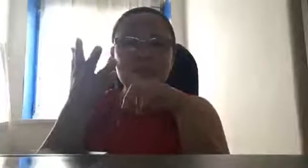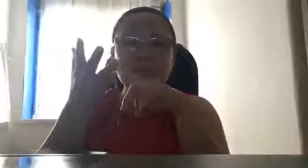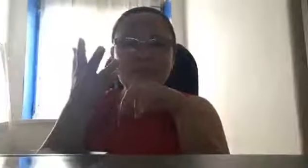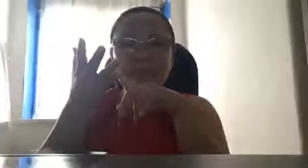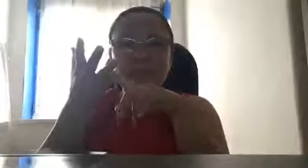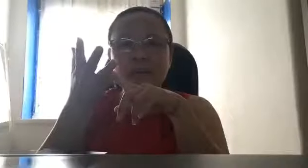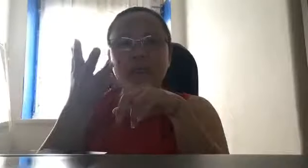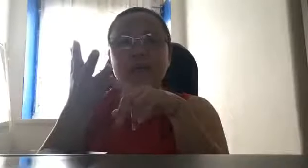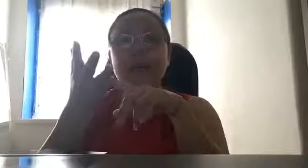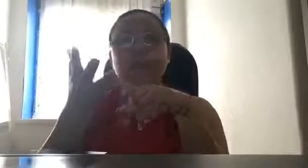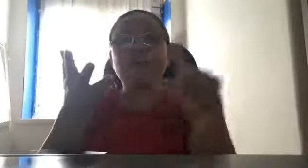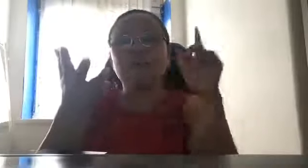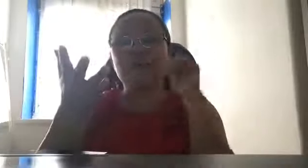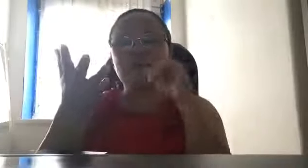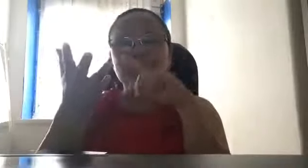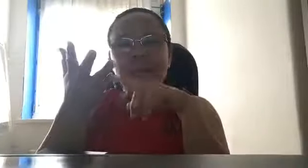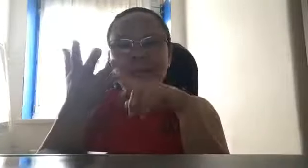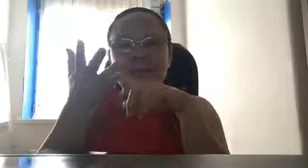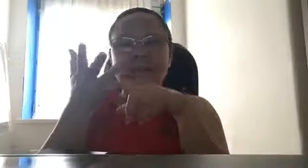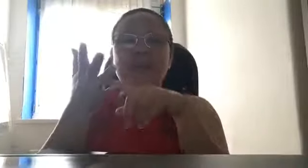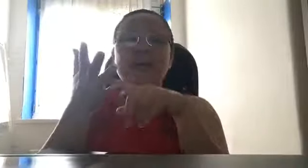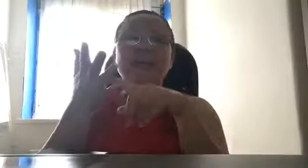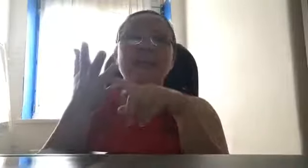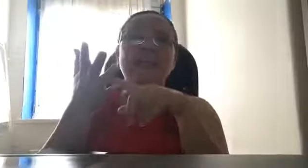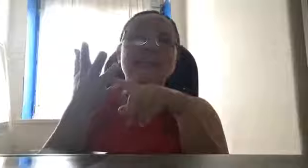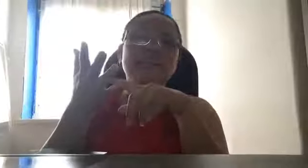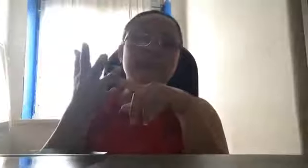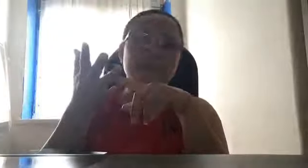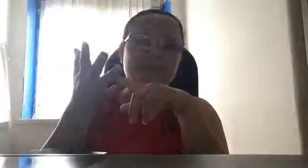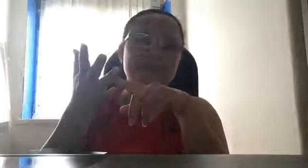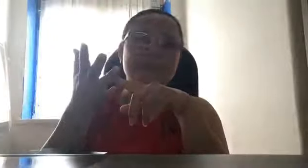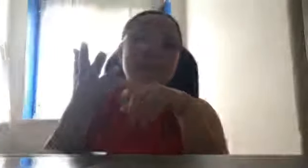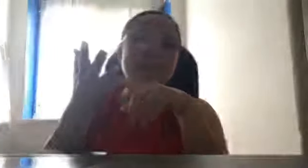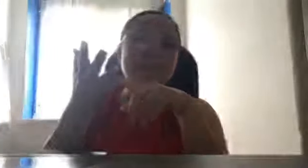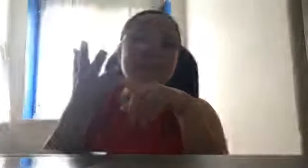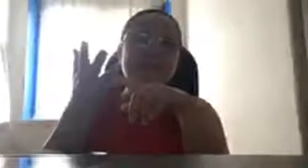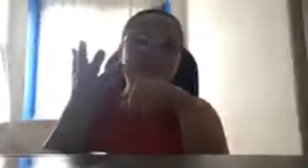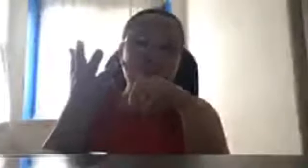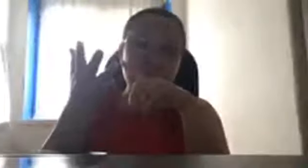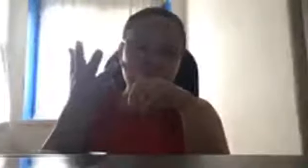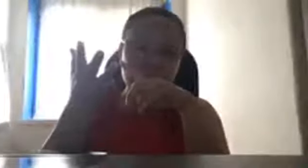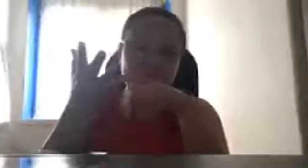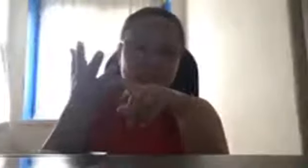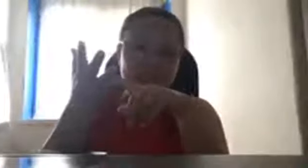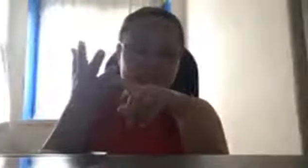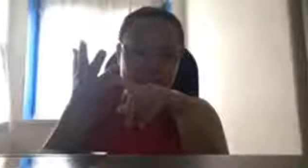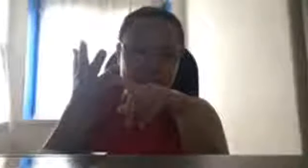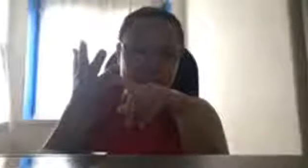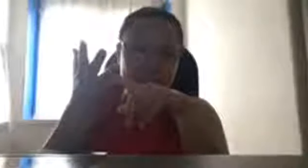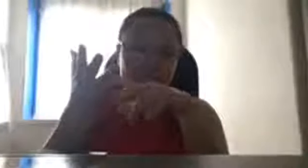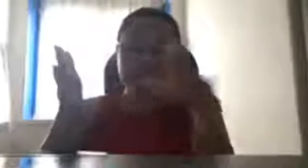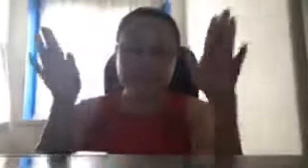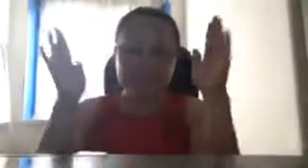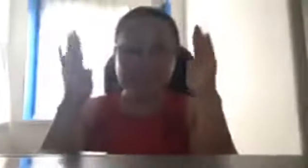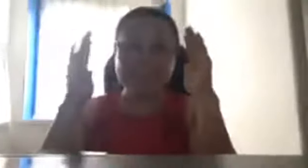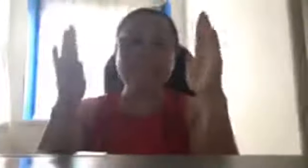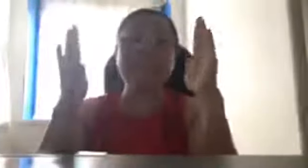ipinaglalaban, gusto nyong katayin lahat ng korup dyan sa Pilipinas ng mga politicians, not